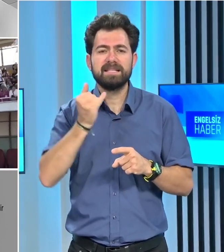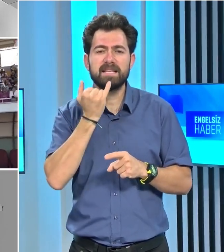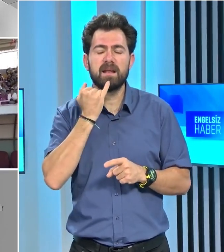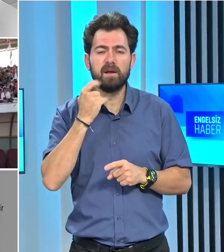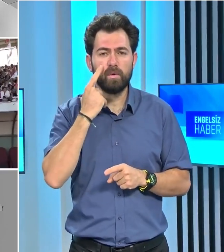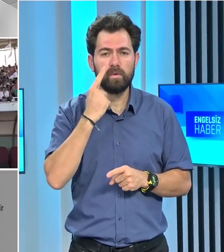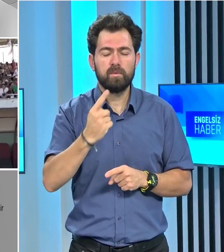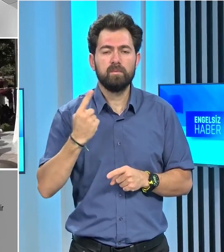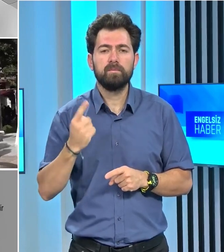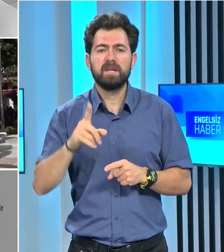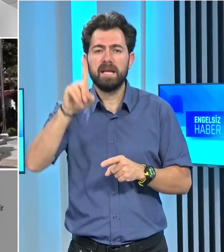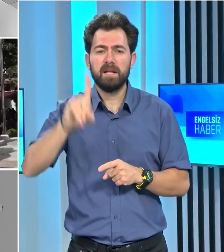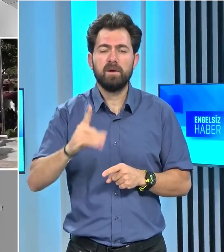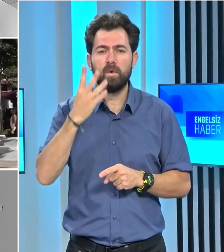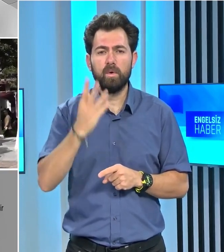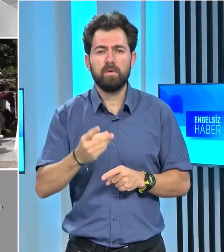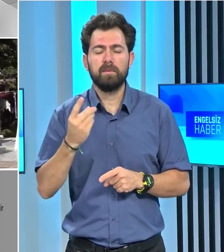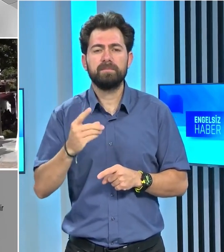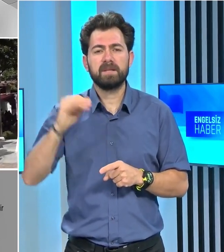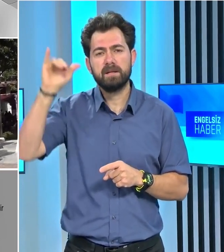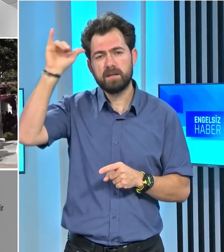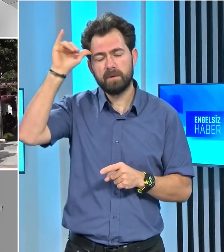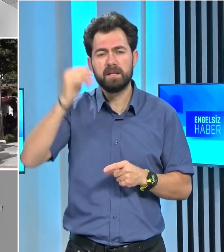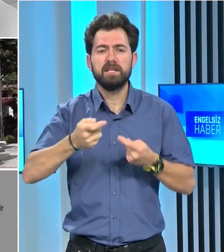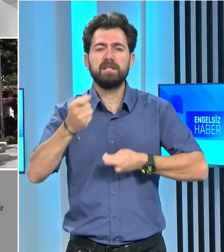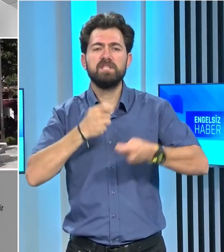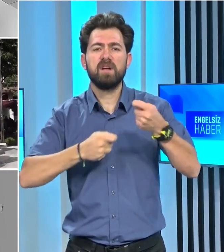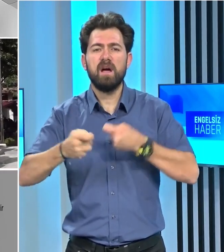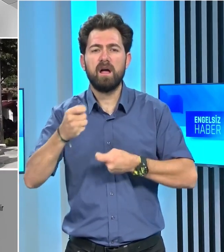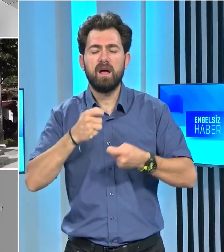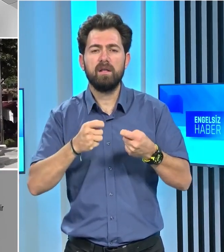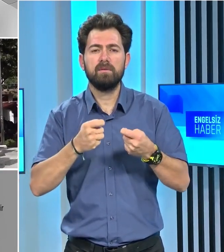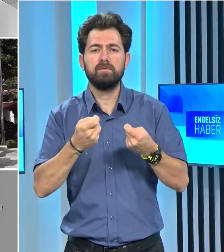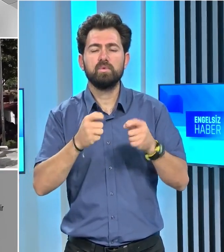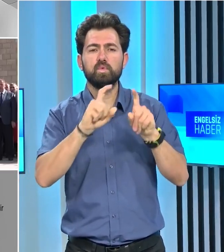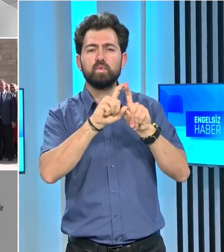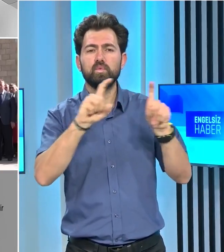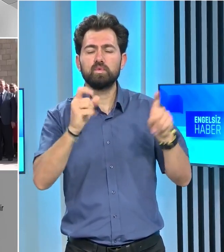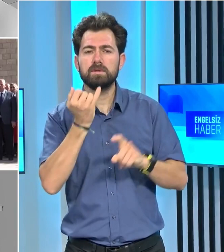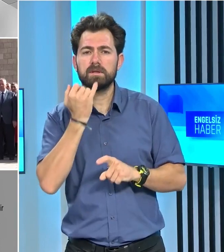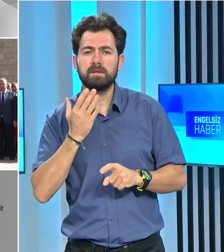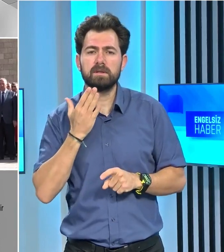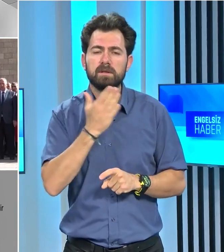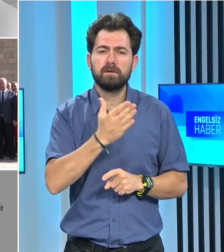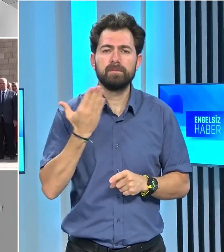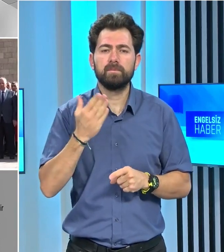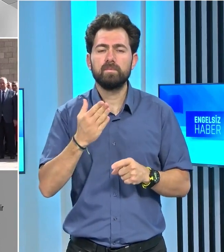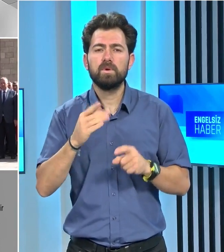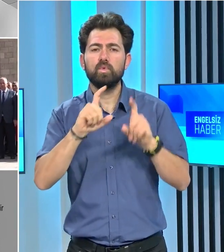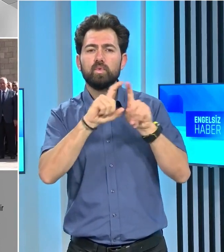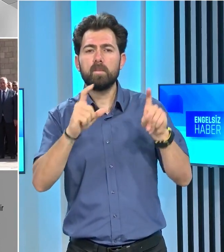temasları çerçevesinde ilk olarak İsparta Ticaret ve Sanayi Odası'nı ziyaret ederek